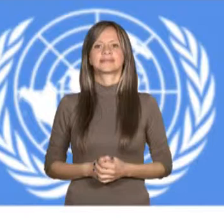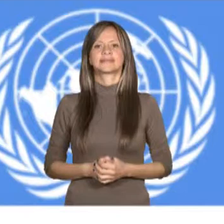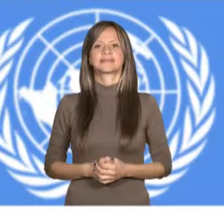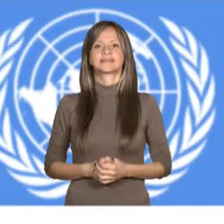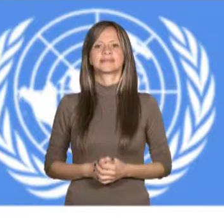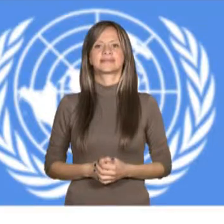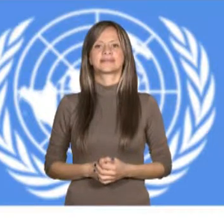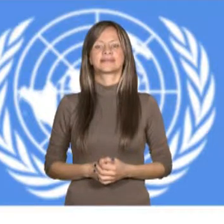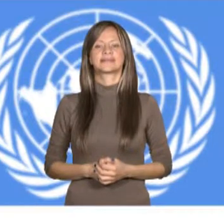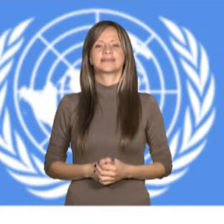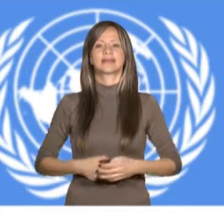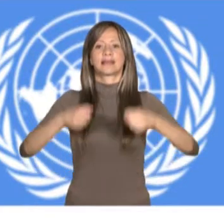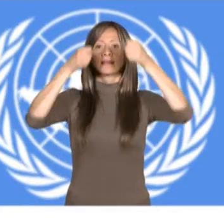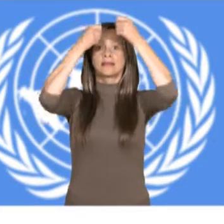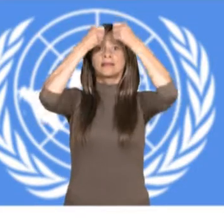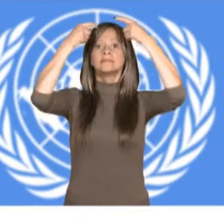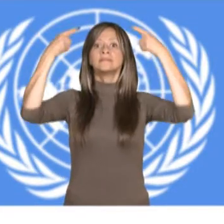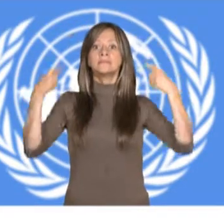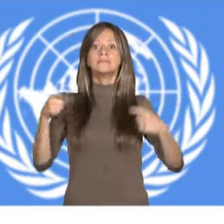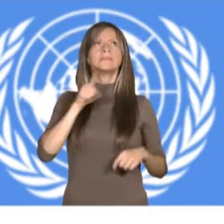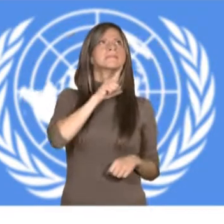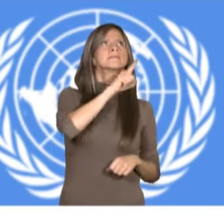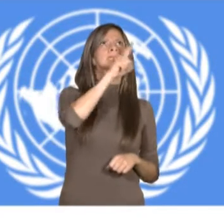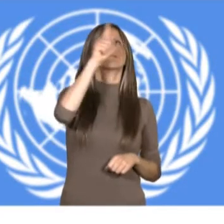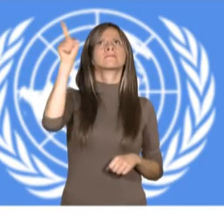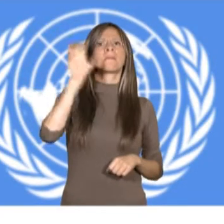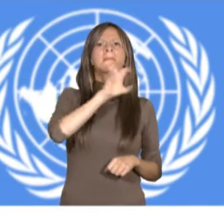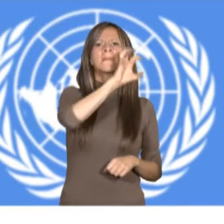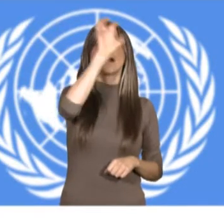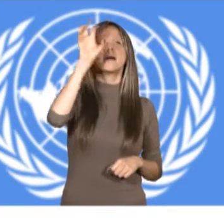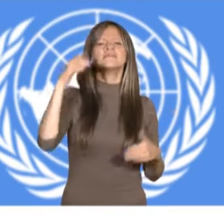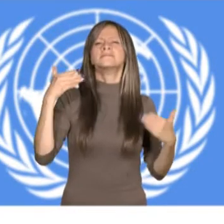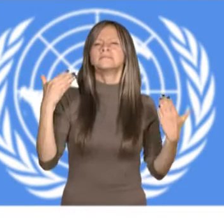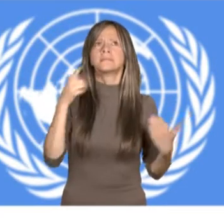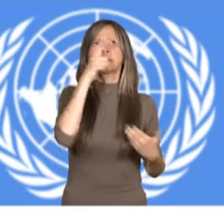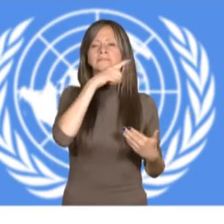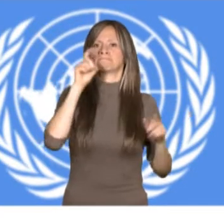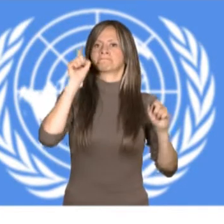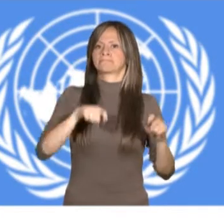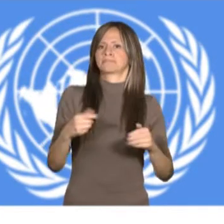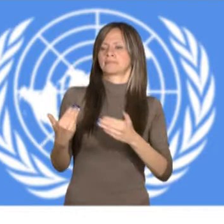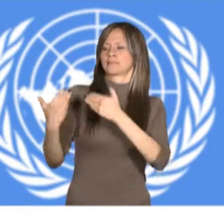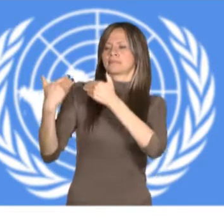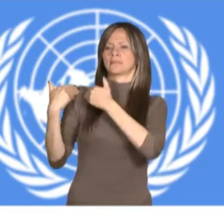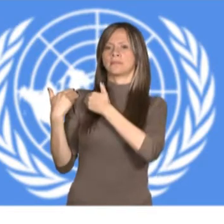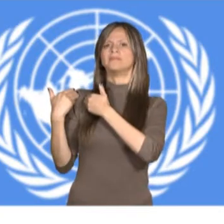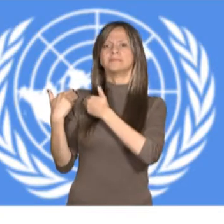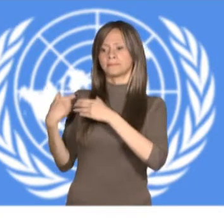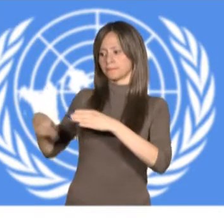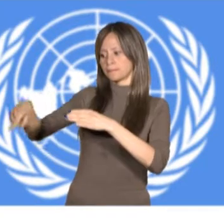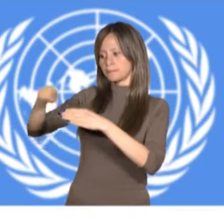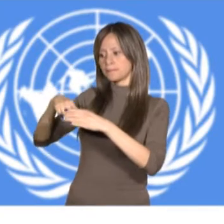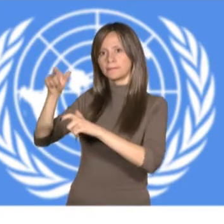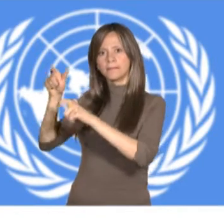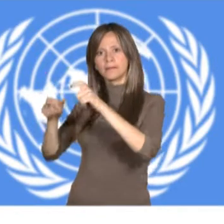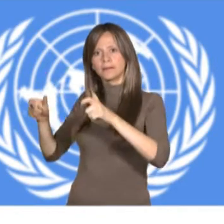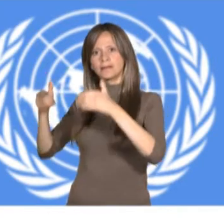Artículo 26. Habilitación y rehabilitación. Primero, los Estados Partes adoptarán medidas